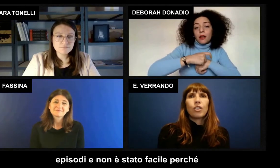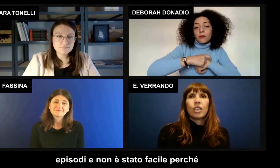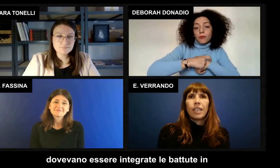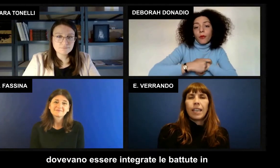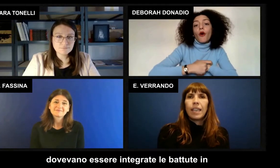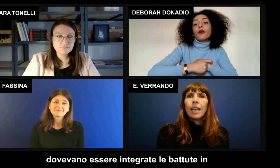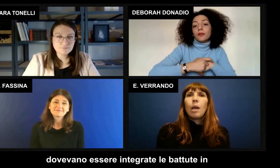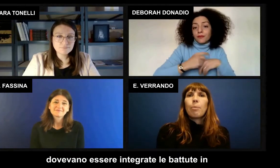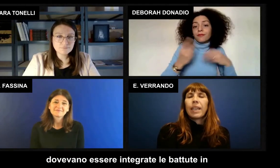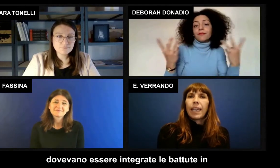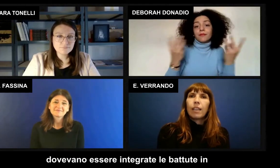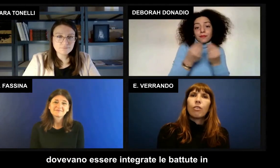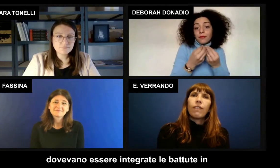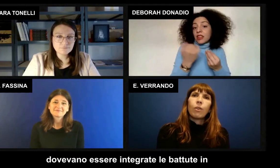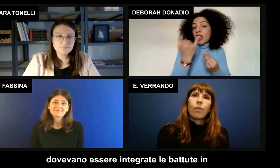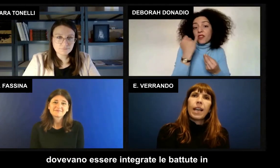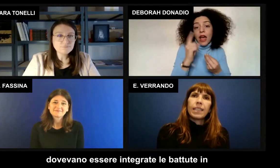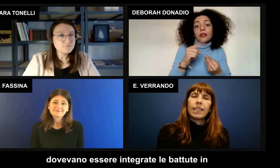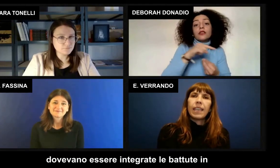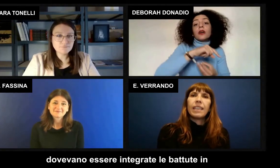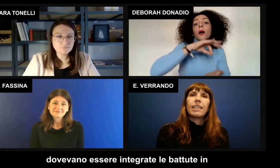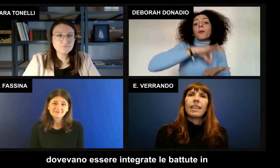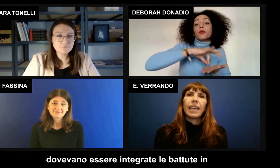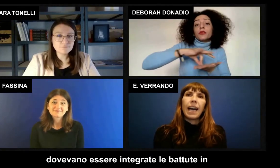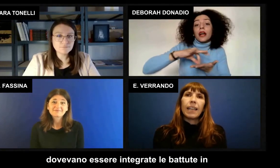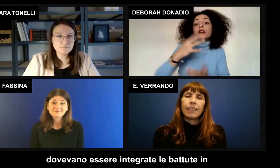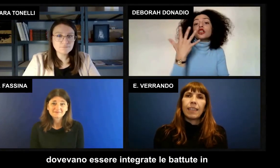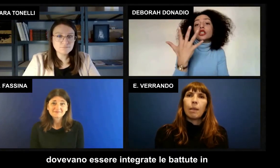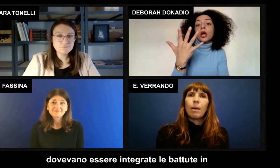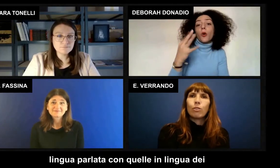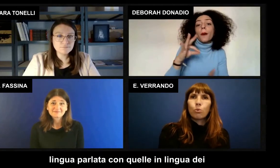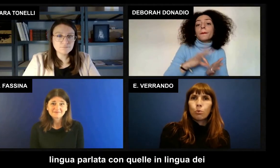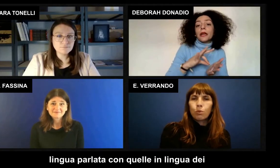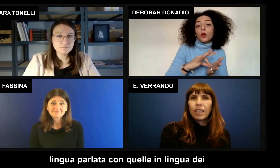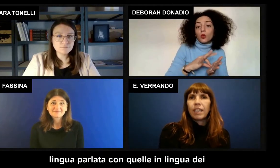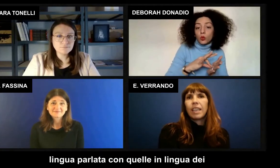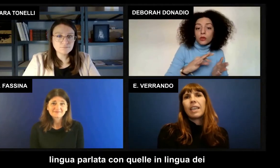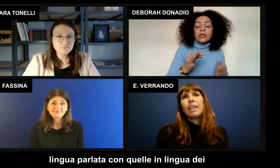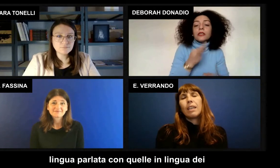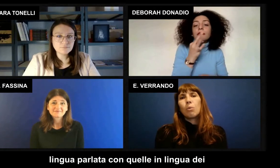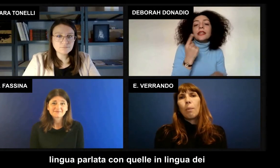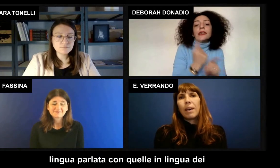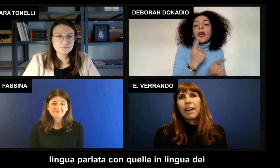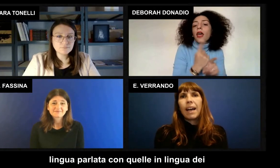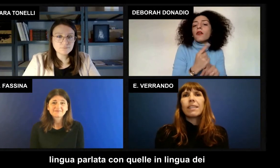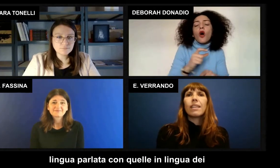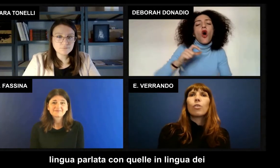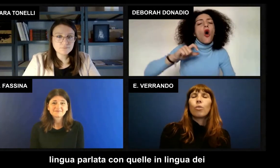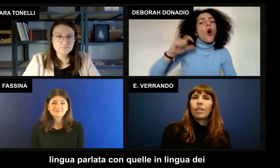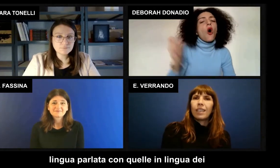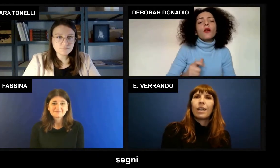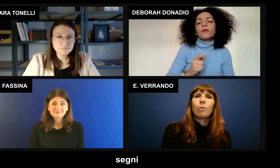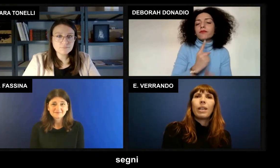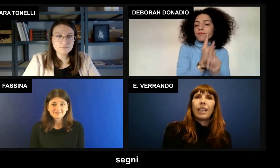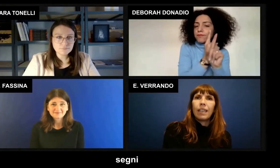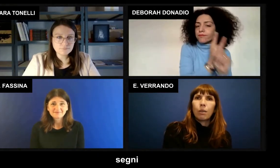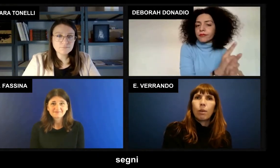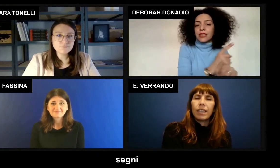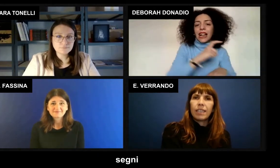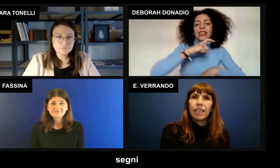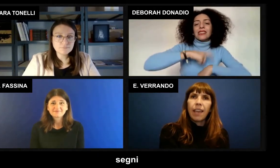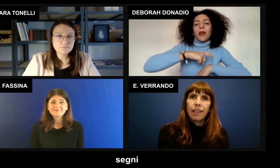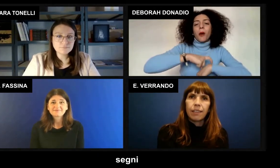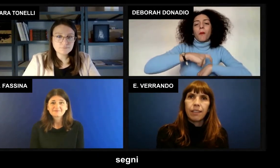facile perché dovevano essere integrate le battute in lingua parlata con quelle